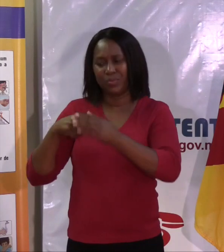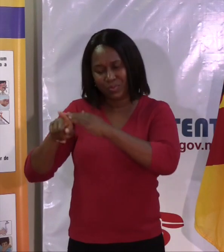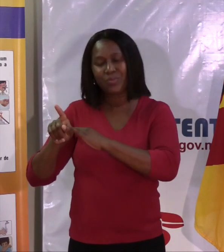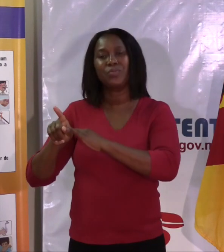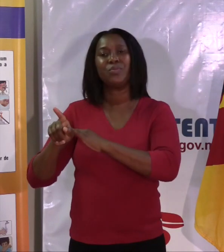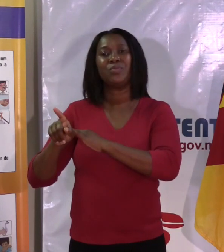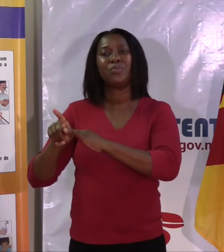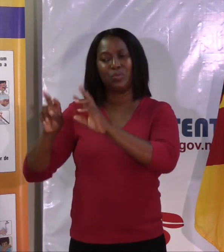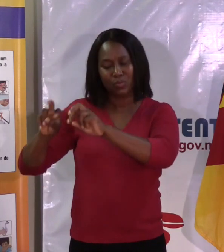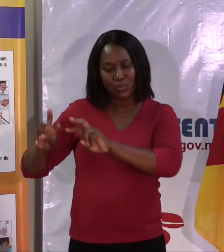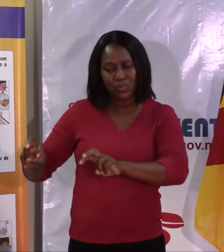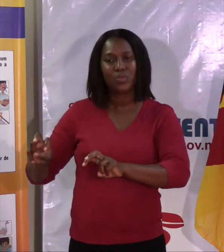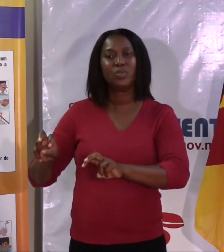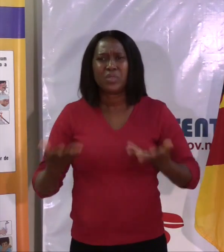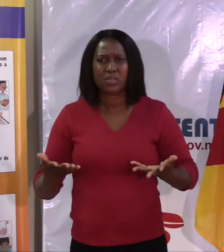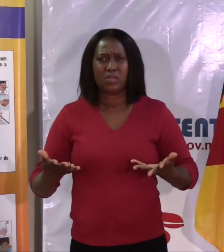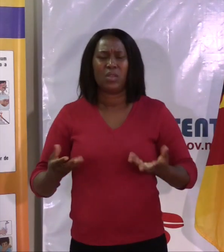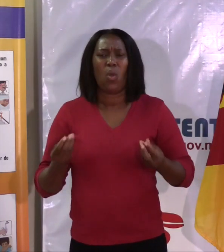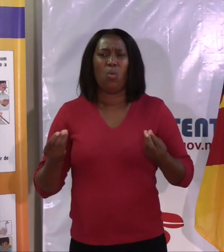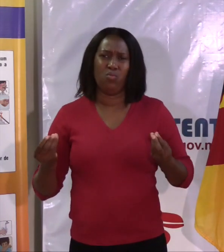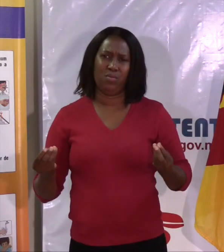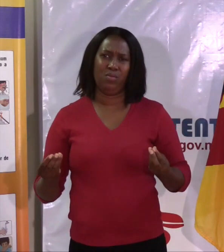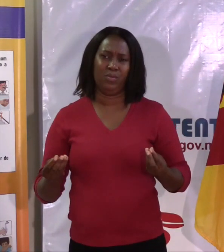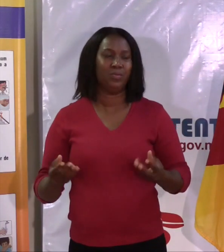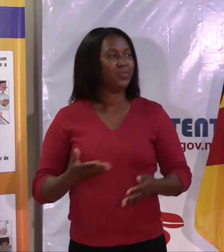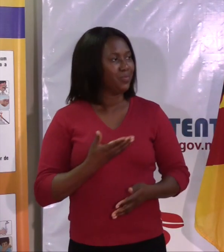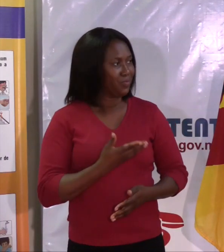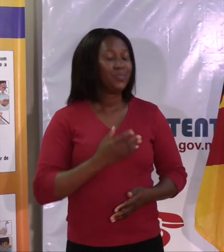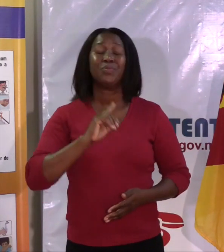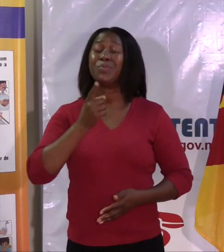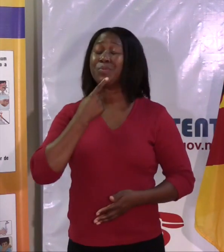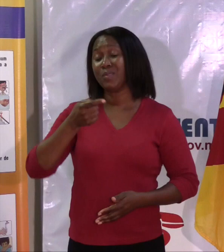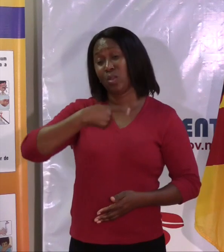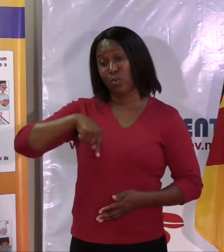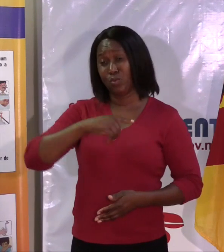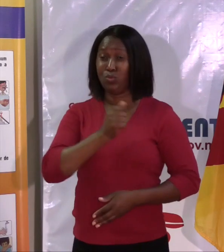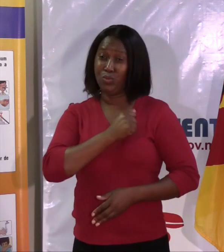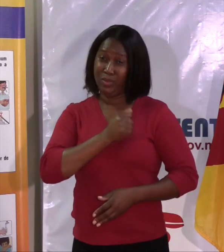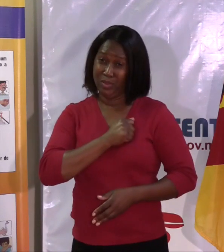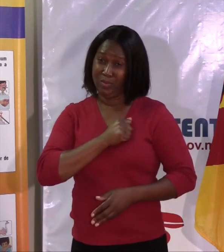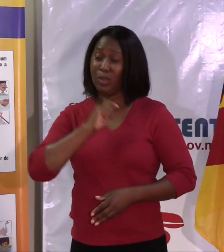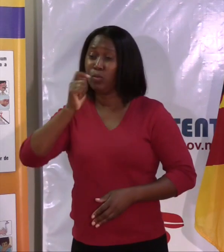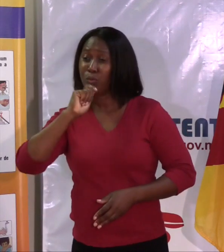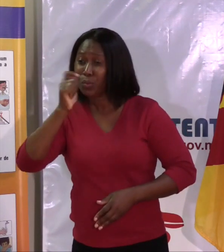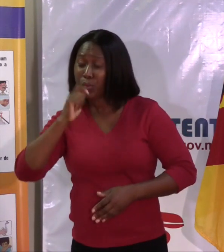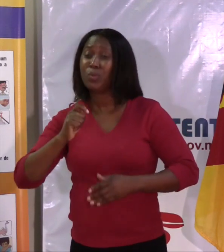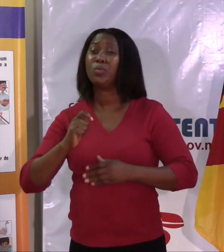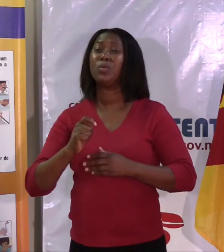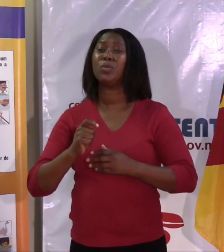de clareza de onde é que as pessoas vão. O que nós gostaríamos que os órgãos de comunicação social nos ajudassem a fazer é a educação.